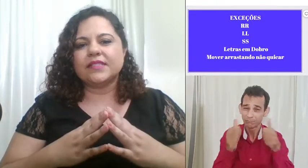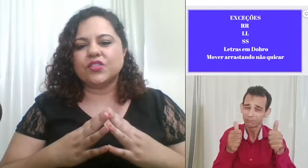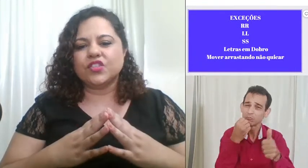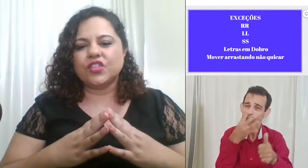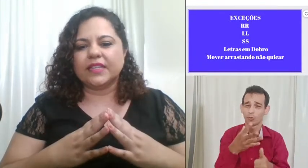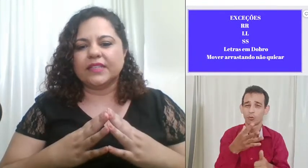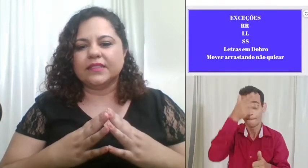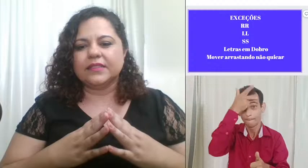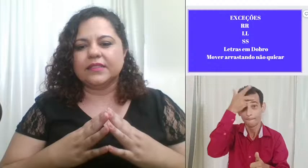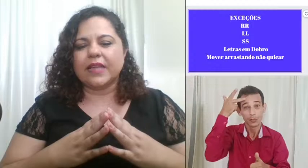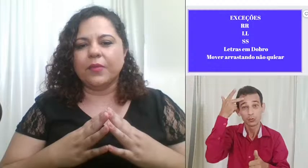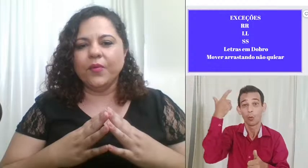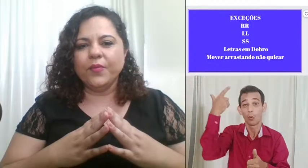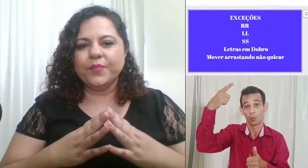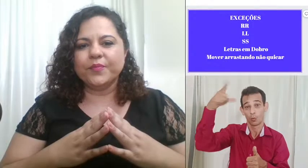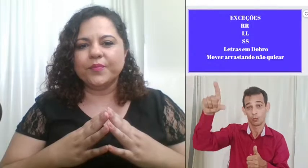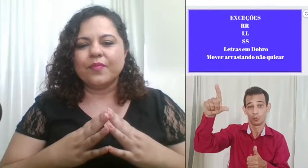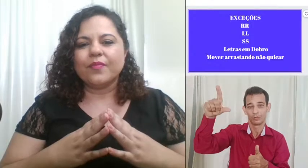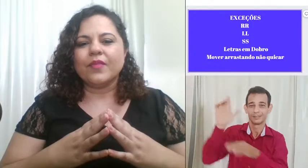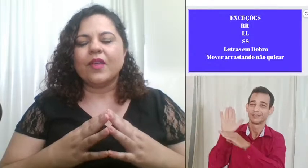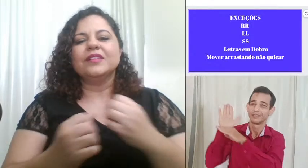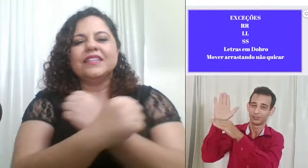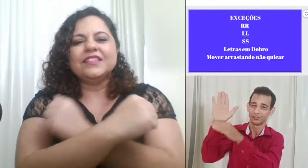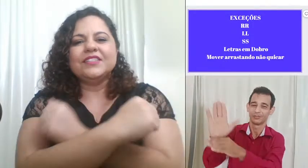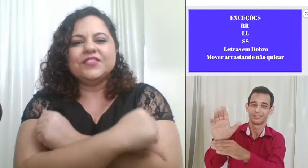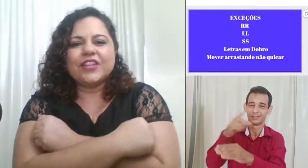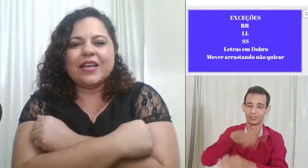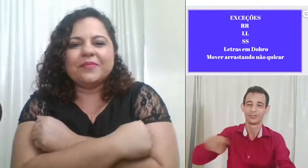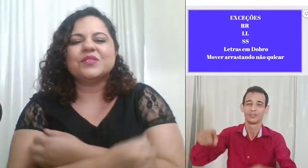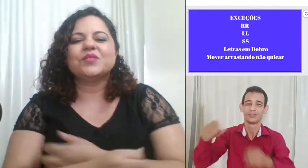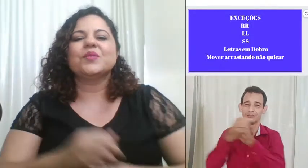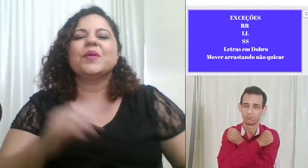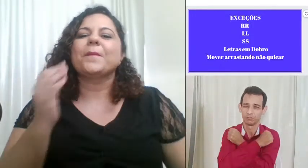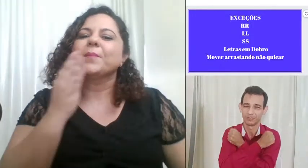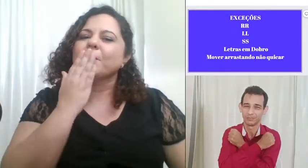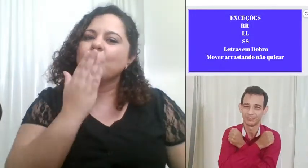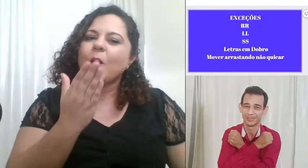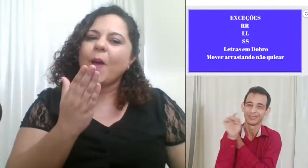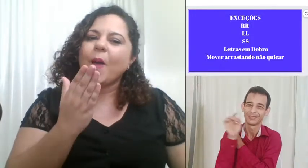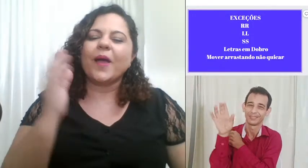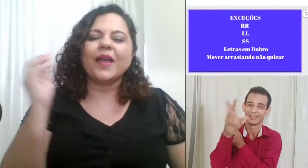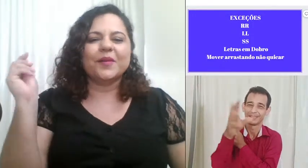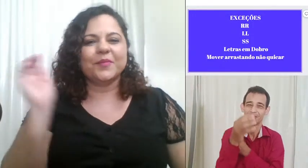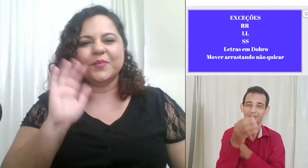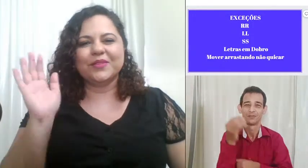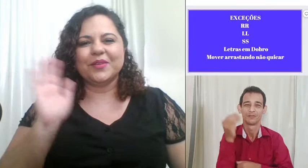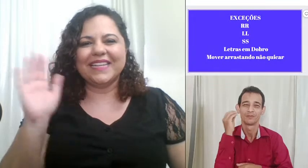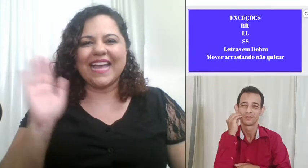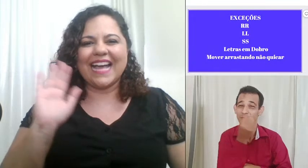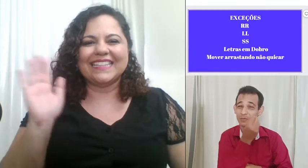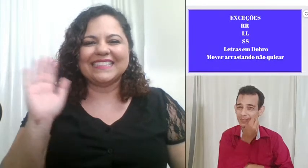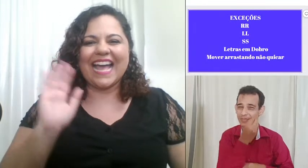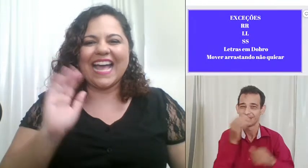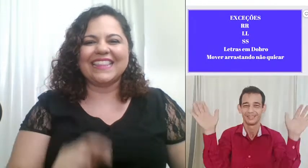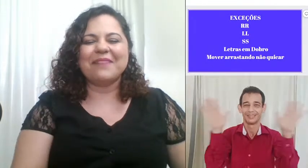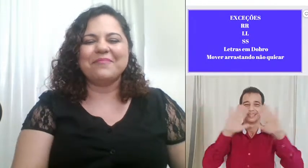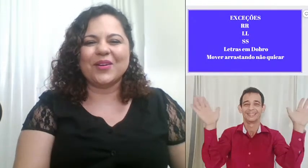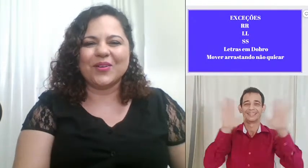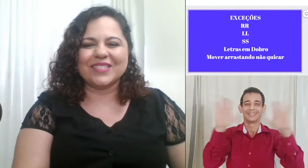assistir tá bom um grande abraço muito obrigada até a próxima